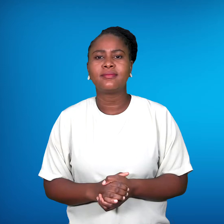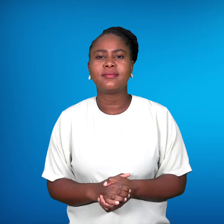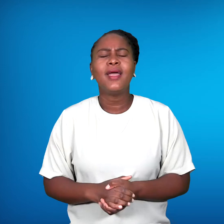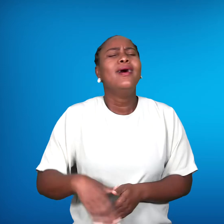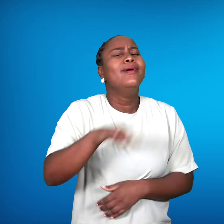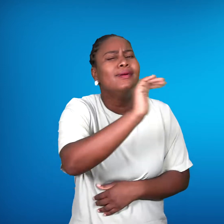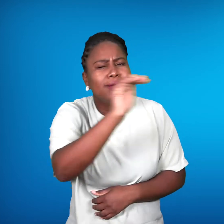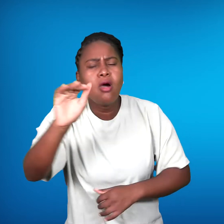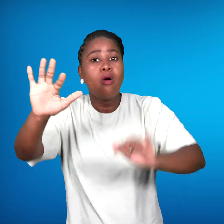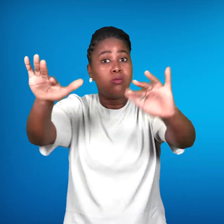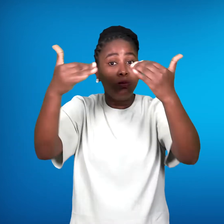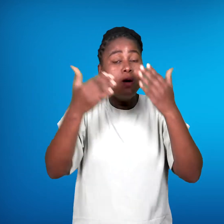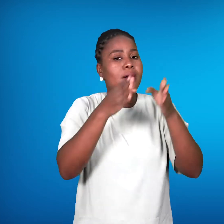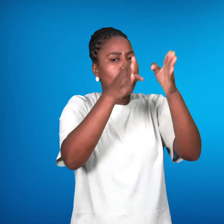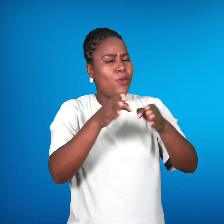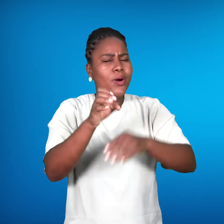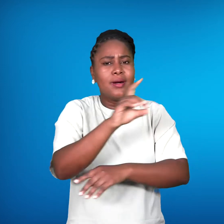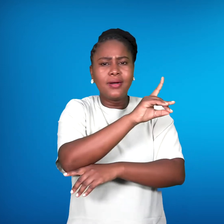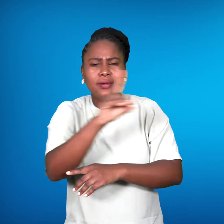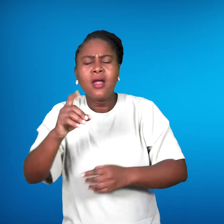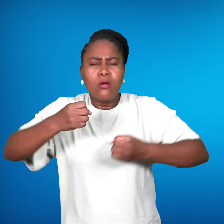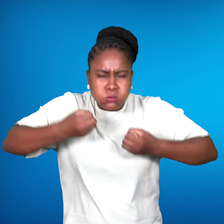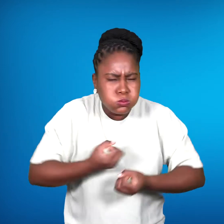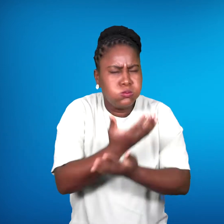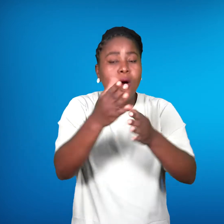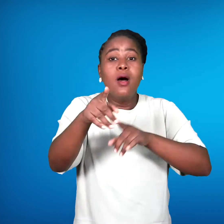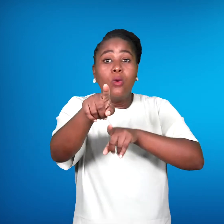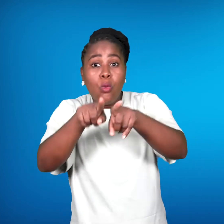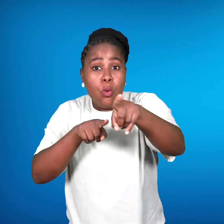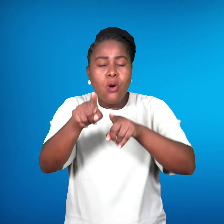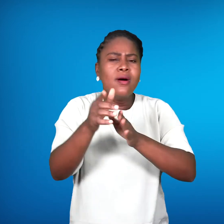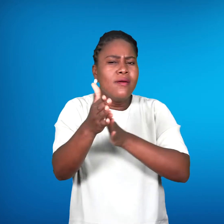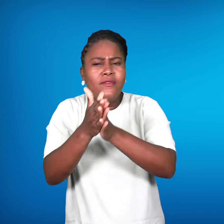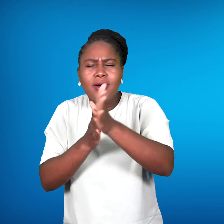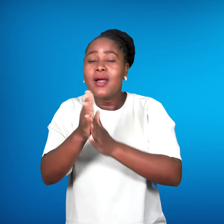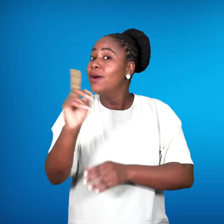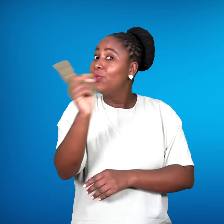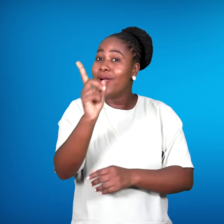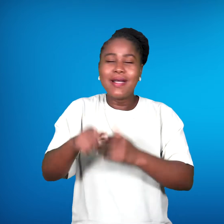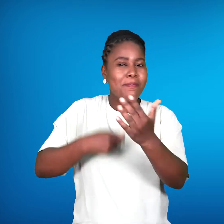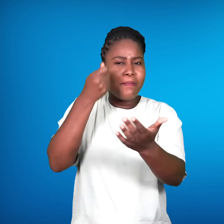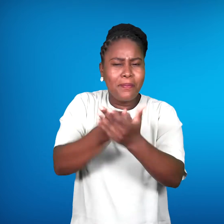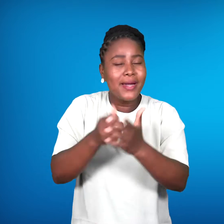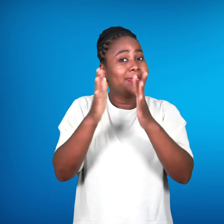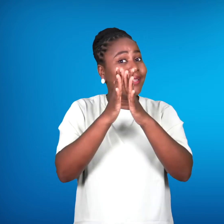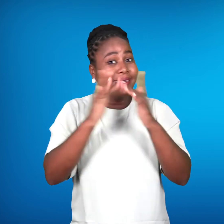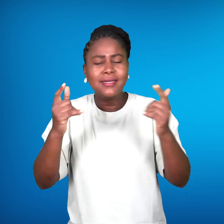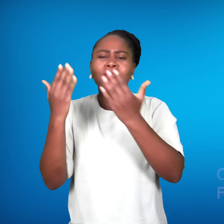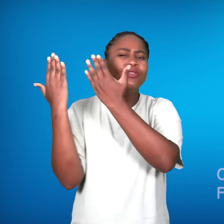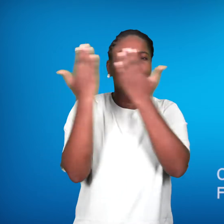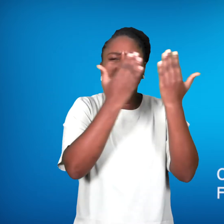Atenção! Se é uma pessoa com deficiência, esta mensagem é para si. Há vagas disponíveis para bolsas de estudo nos